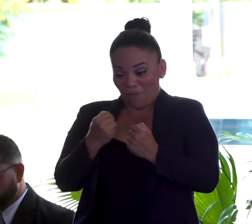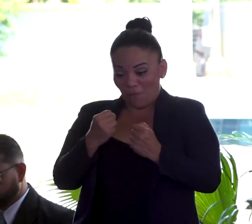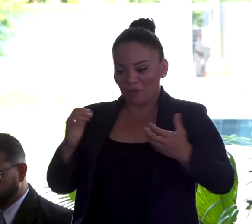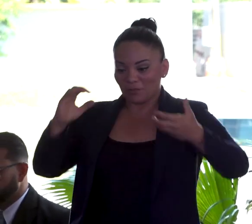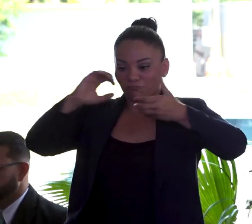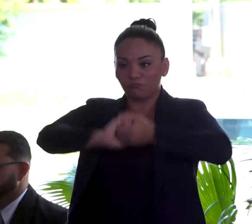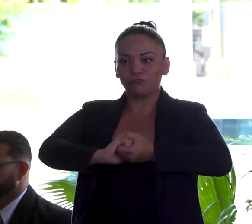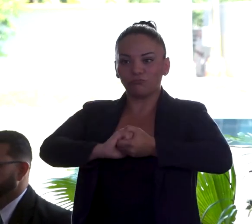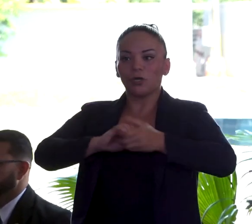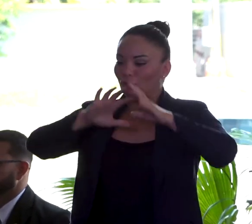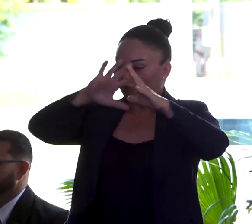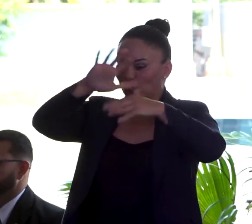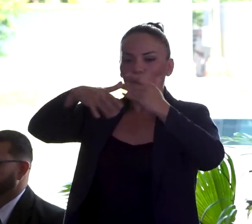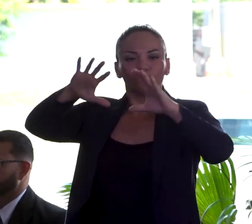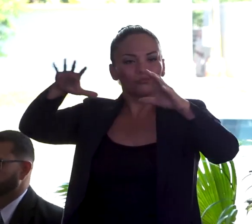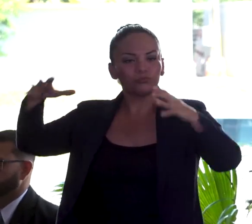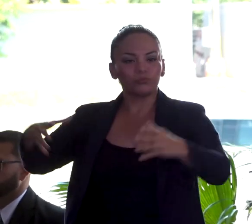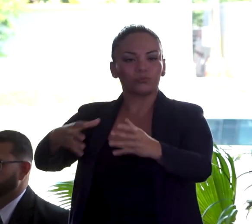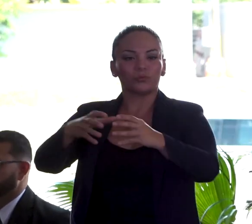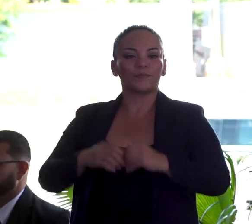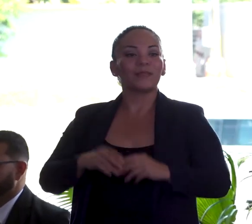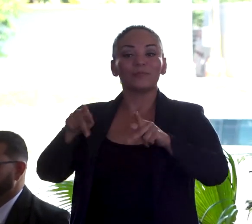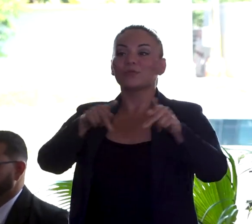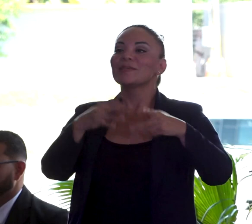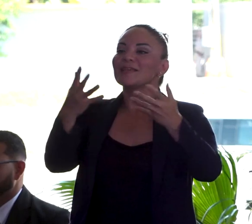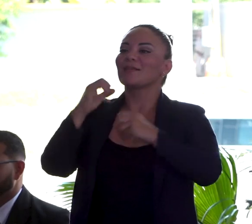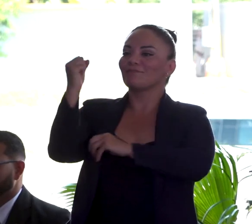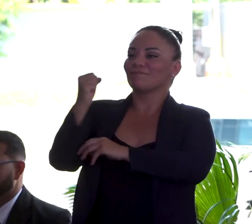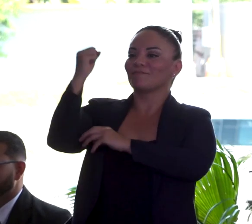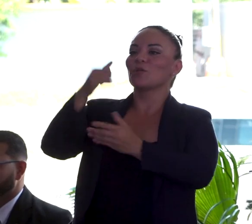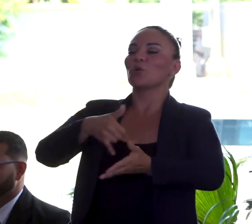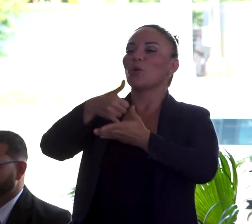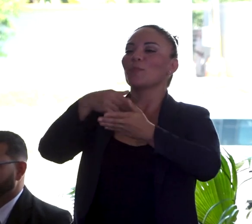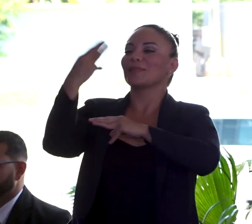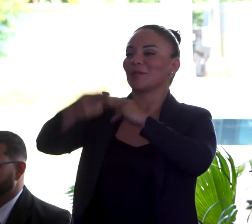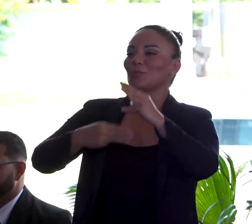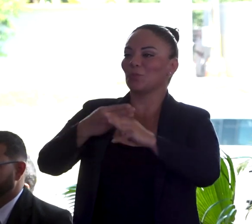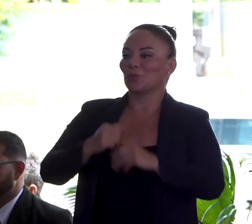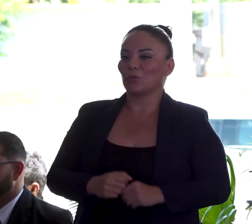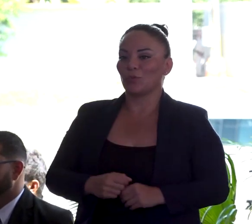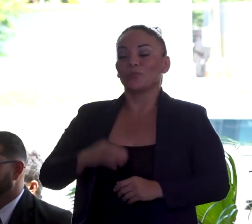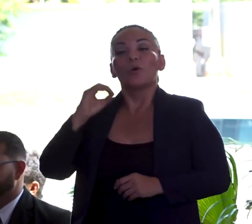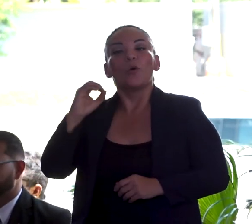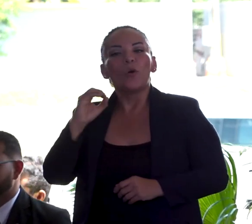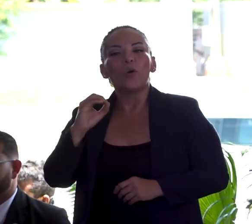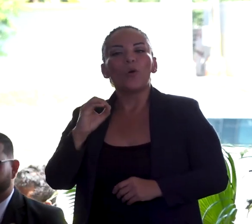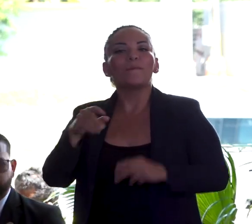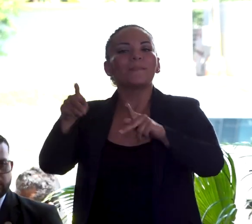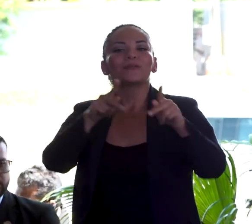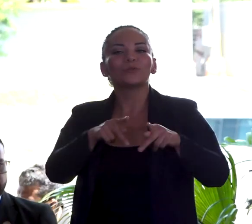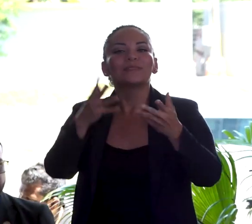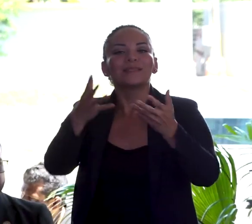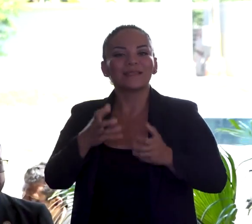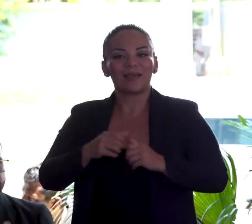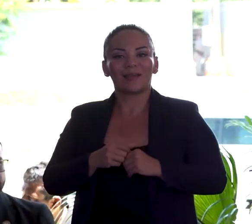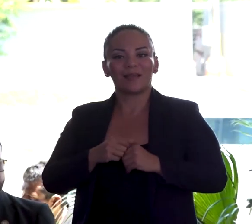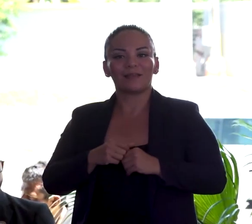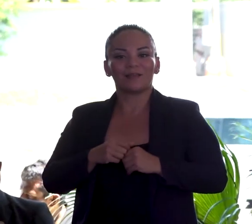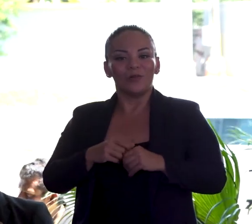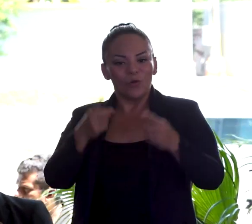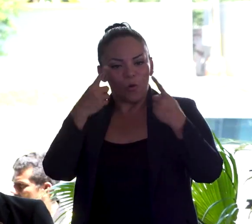nos reúne a todos. A quienes quieren ganar una copa del mundo o quienes van tras el